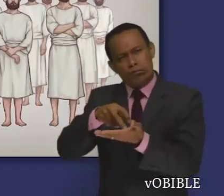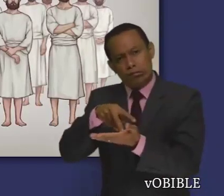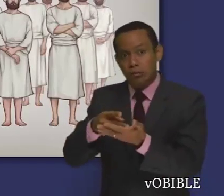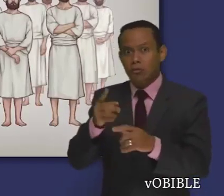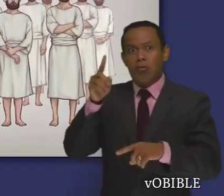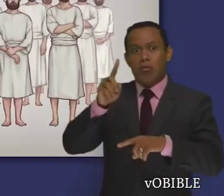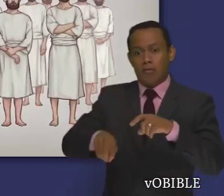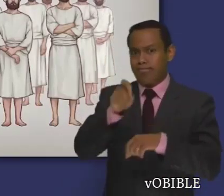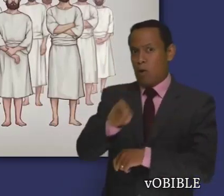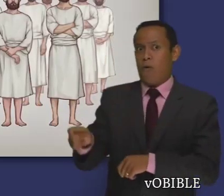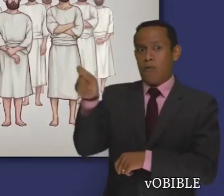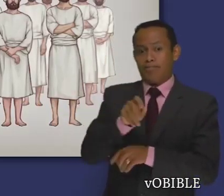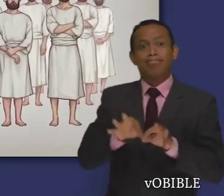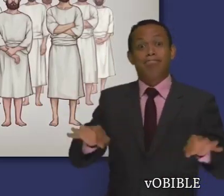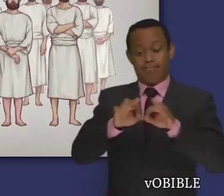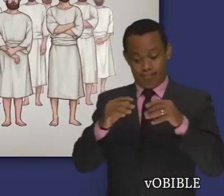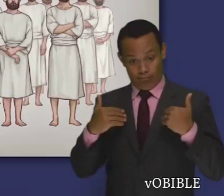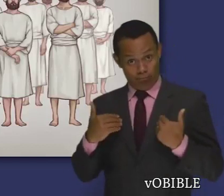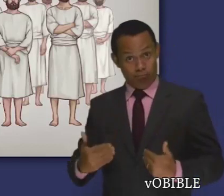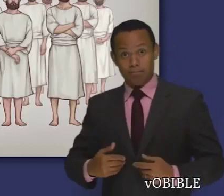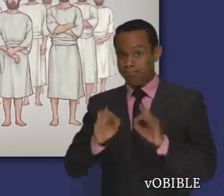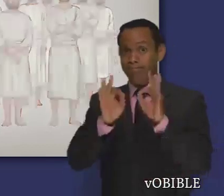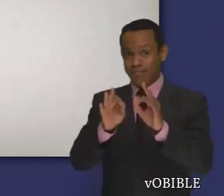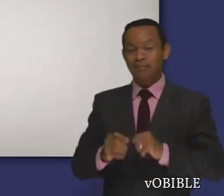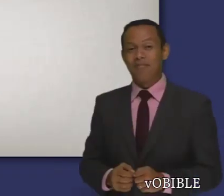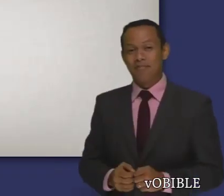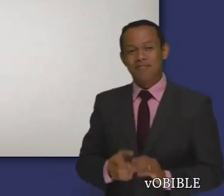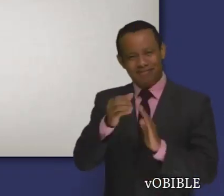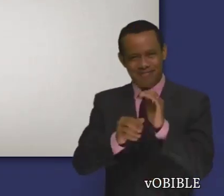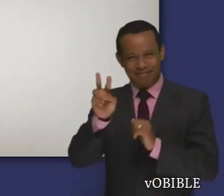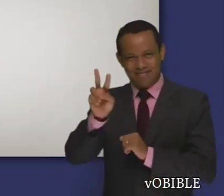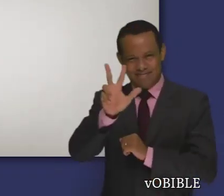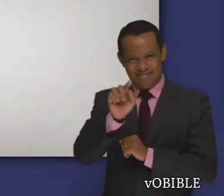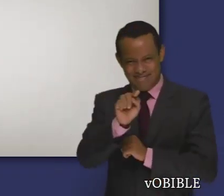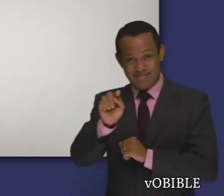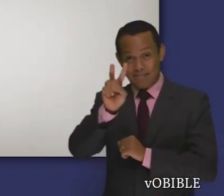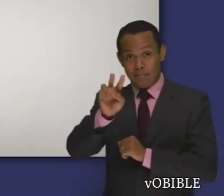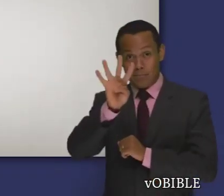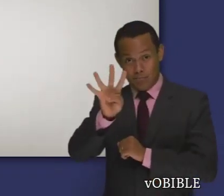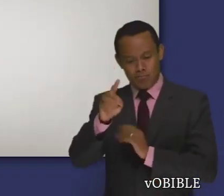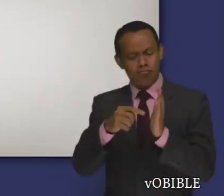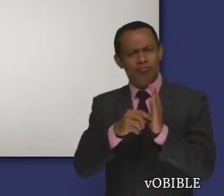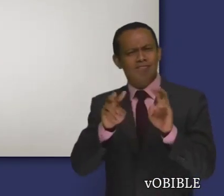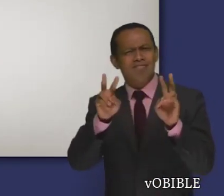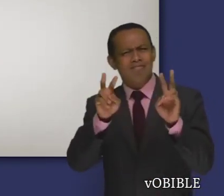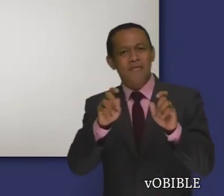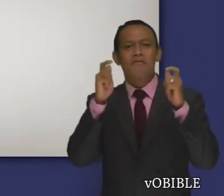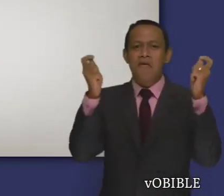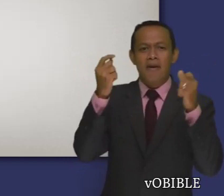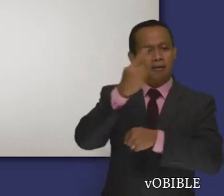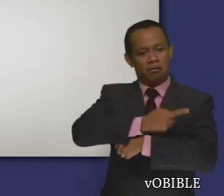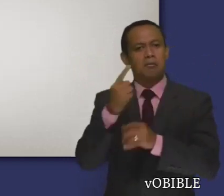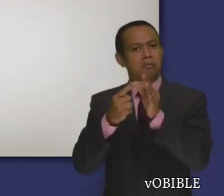fueran sacerdotes no podían tener ningún defecto físico. Los capítulos 23 y 24 contienen